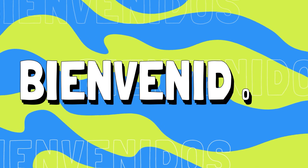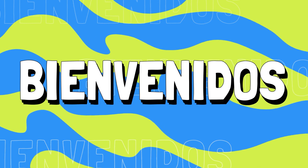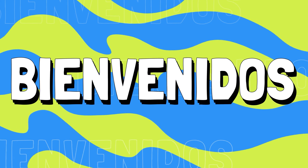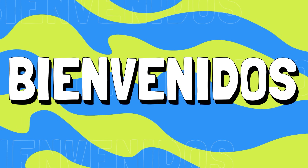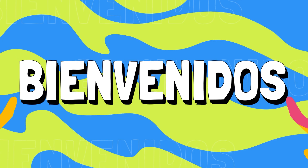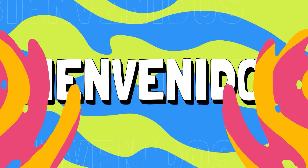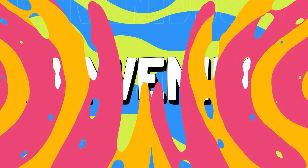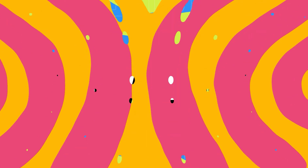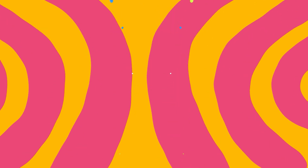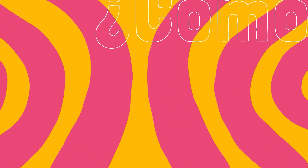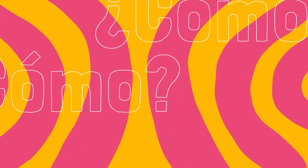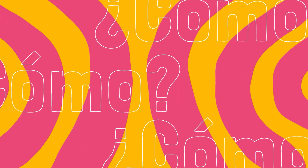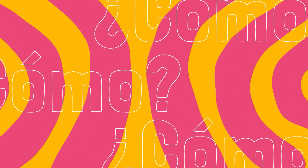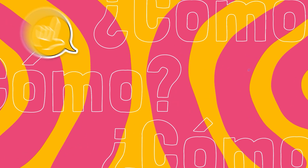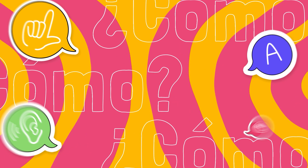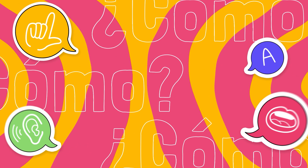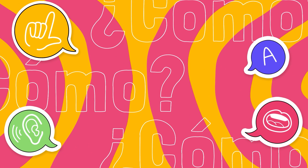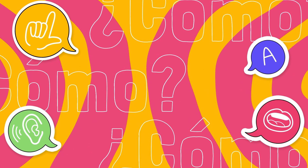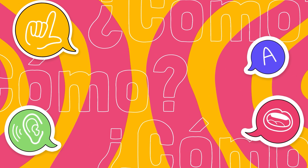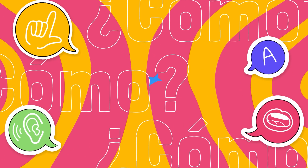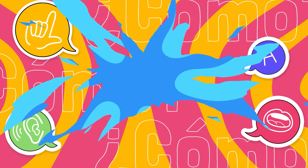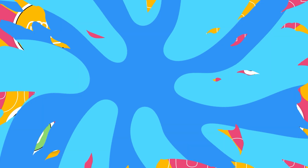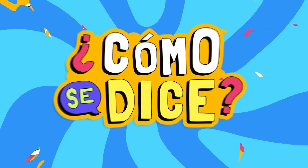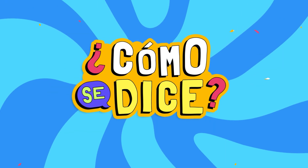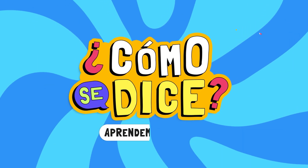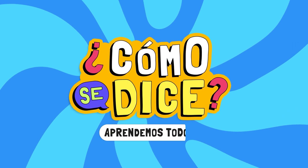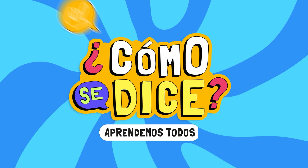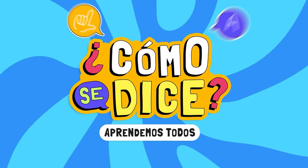Bienvenidos a ¿Cómo se dice? ¿Cómo se dice?